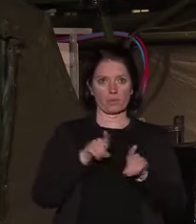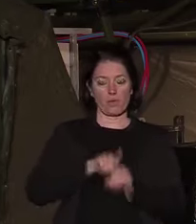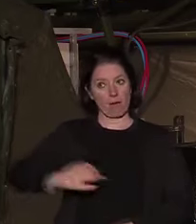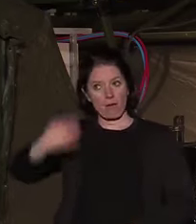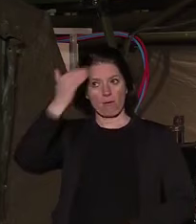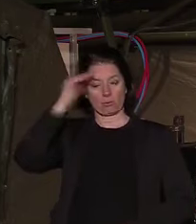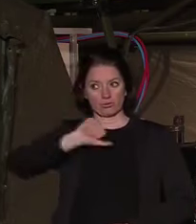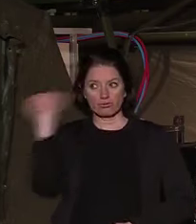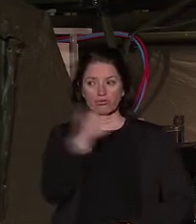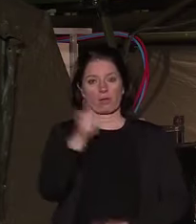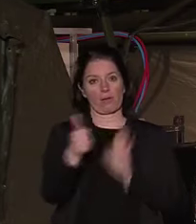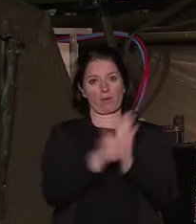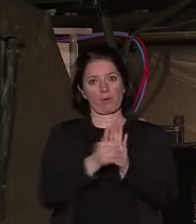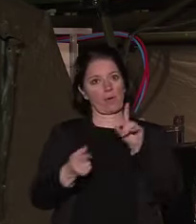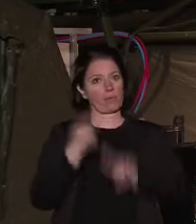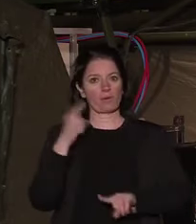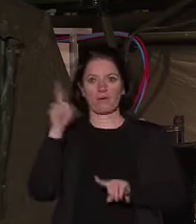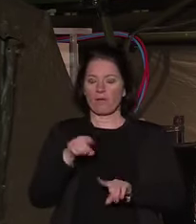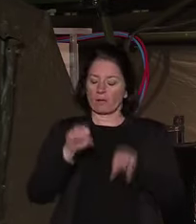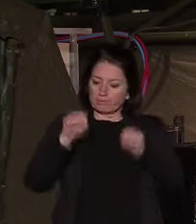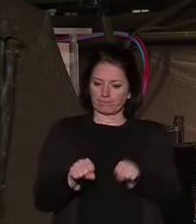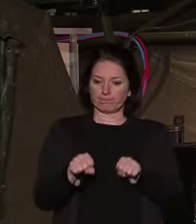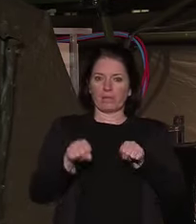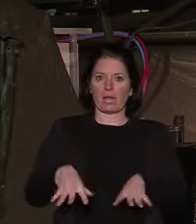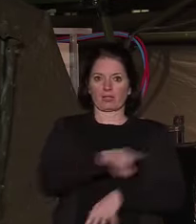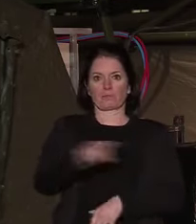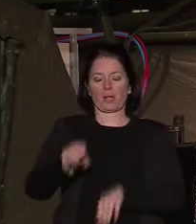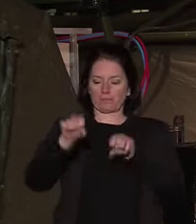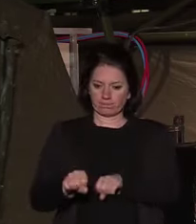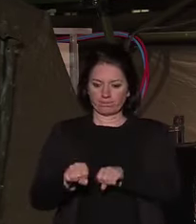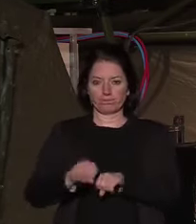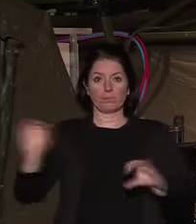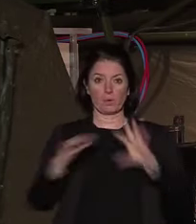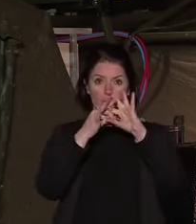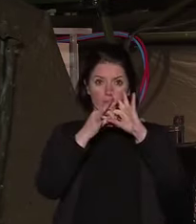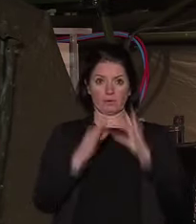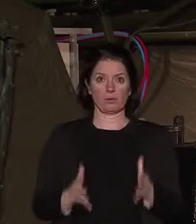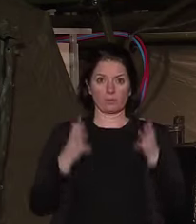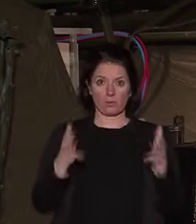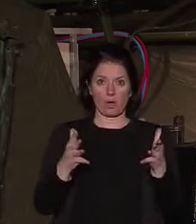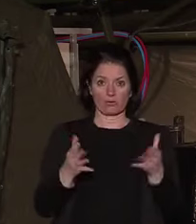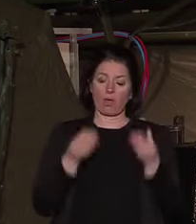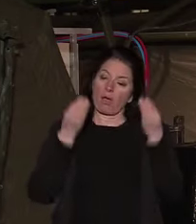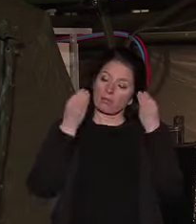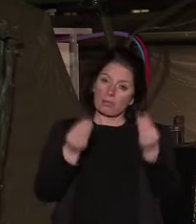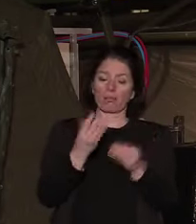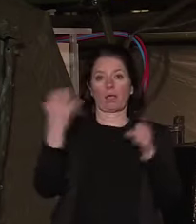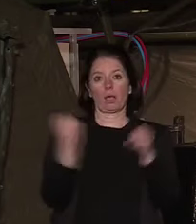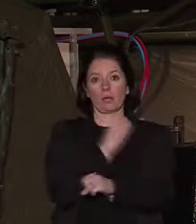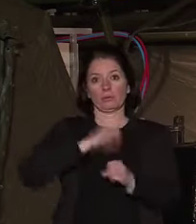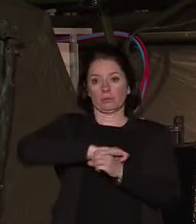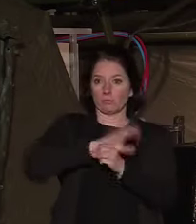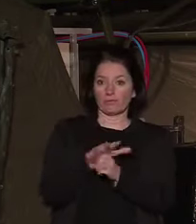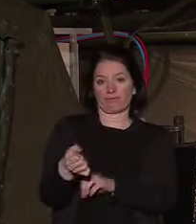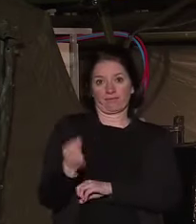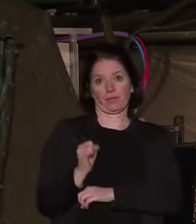chacun et tenir. L'unité et le courage nous permettront de vaincre. Nous ne sommes qu